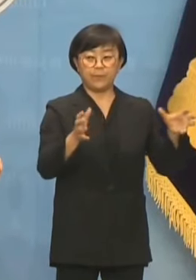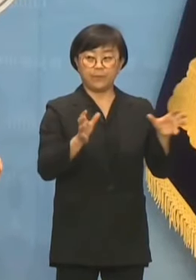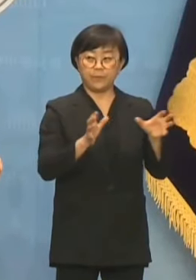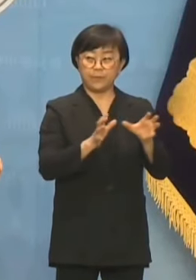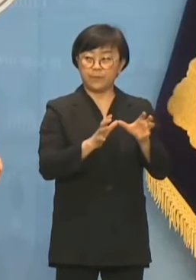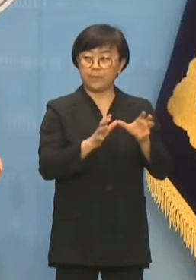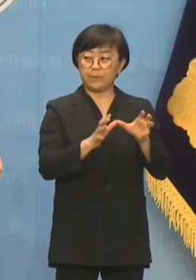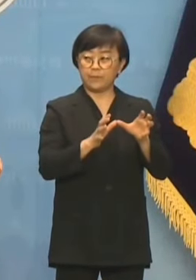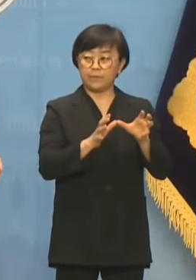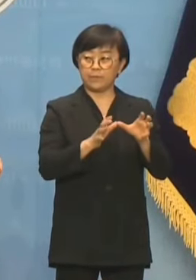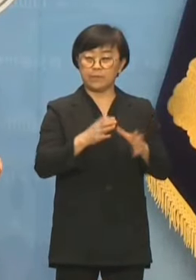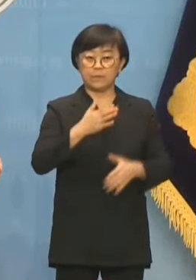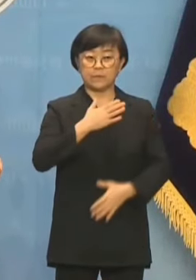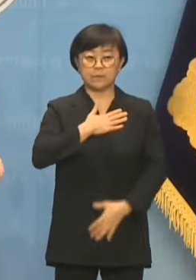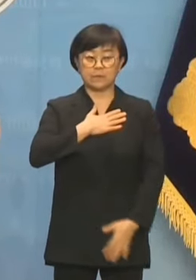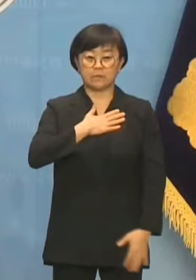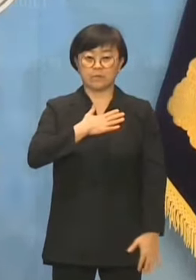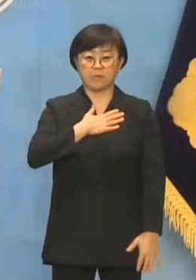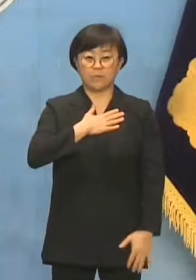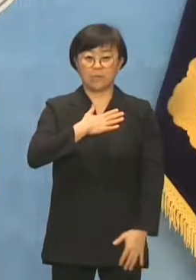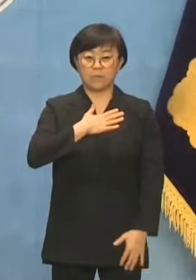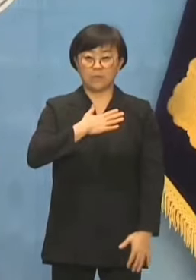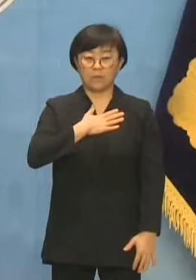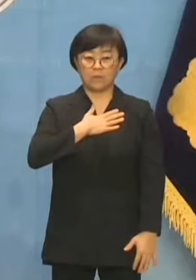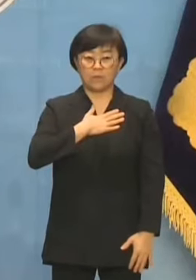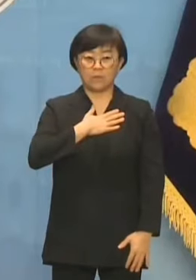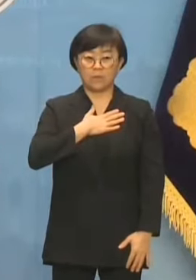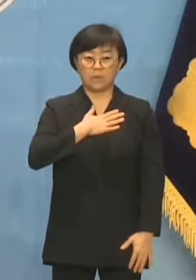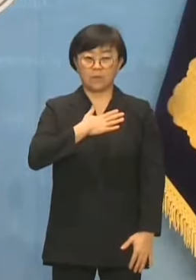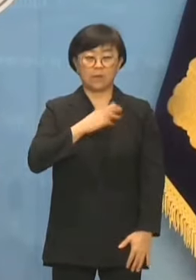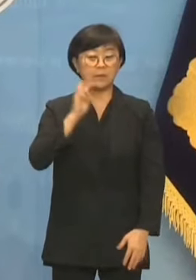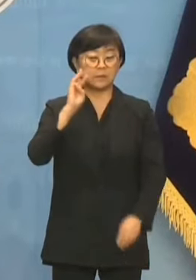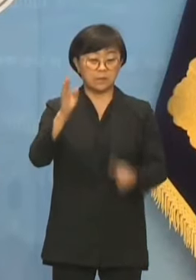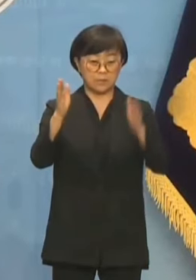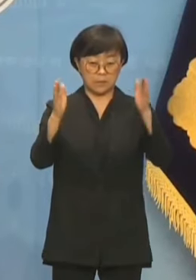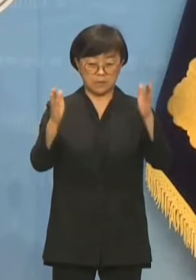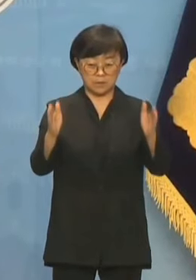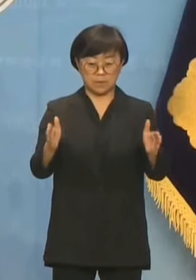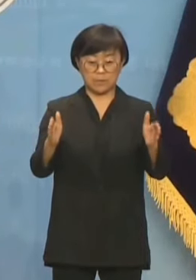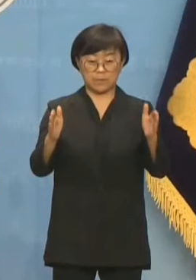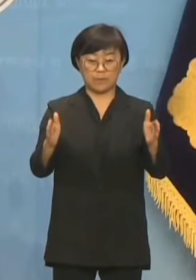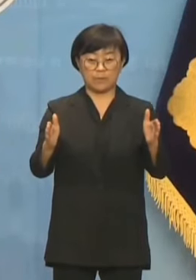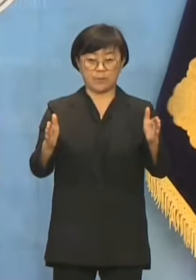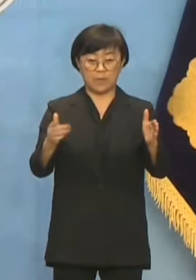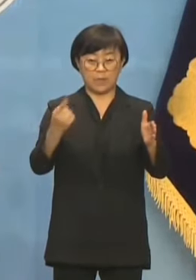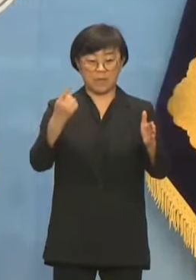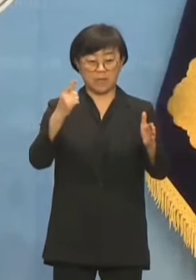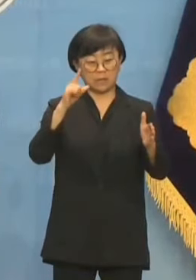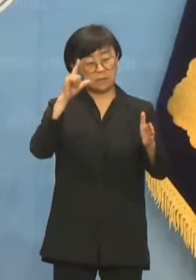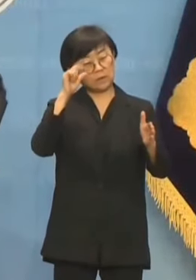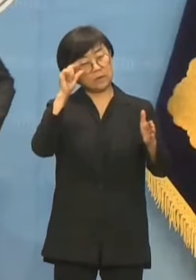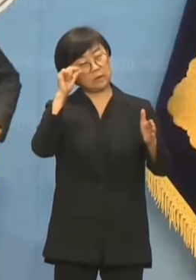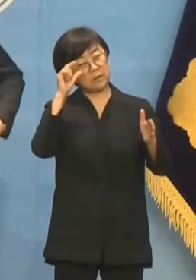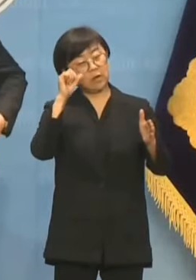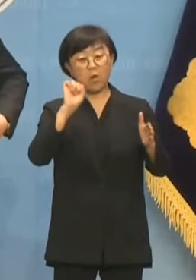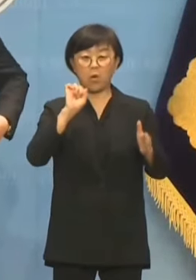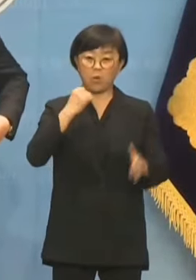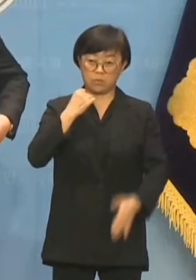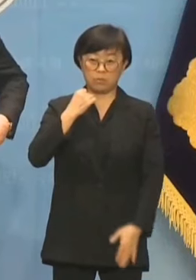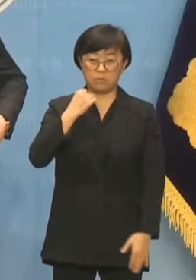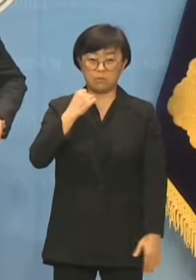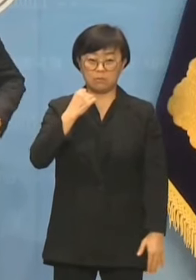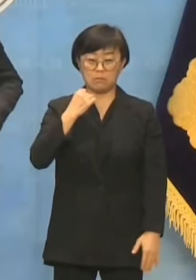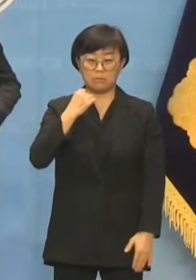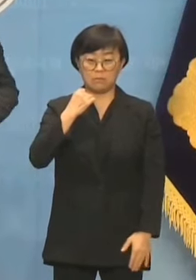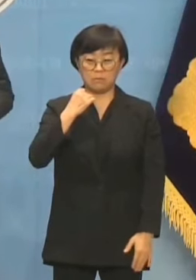제가 좀 원언대로 지난 3일 동안 사실 잠을 설쳐가면서 아주 어렵게